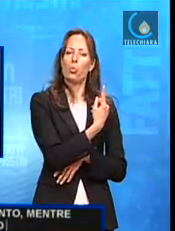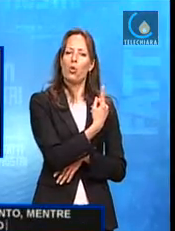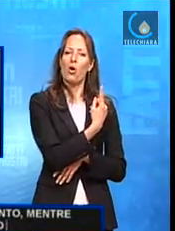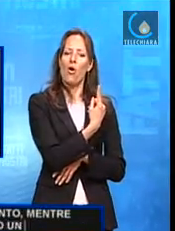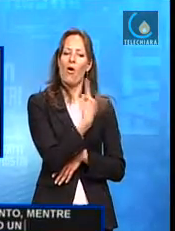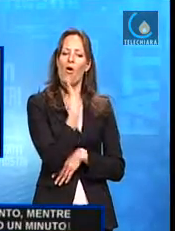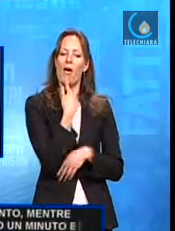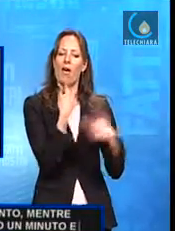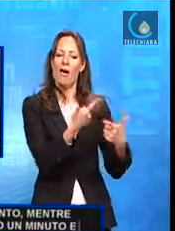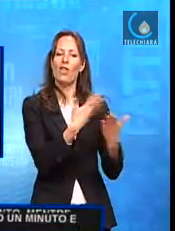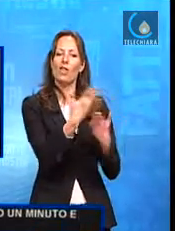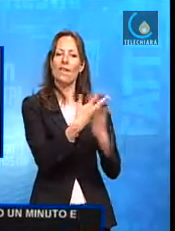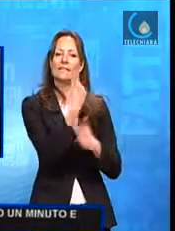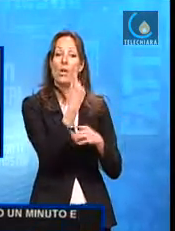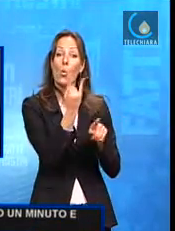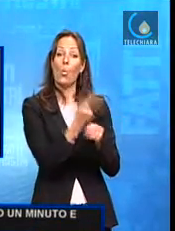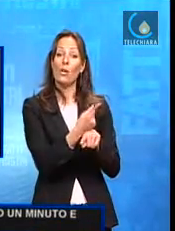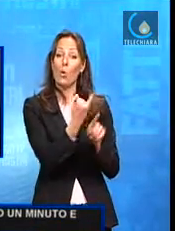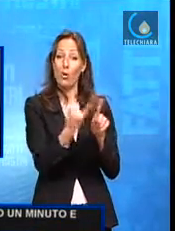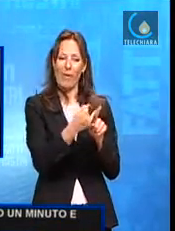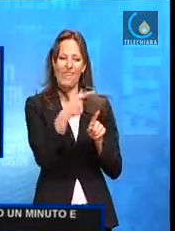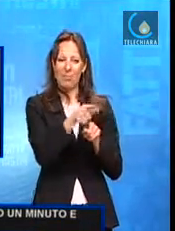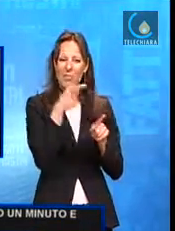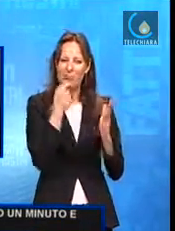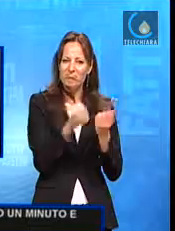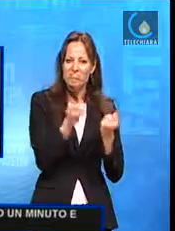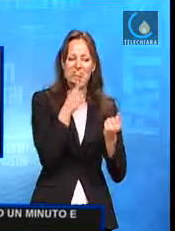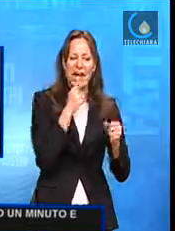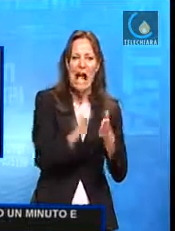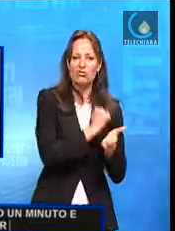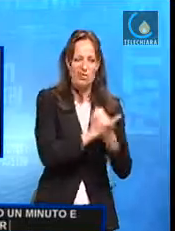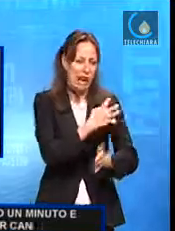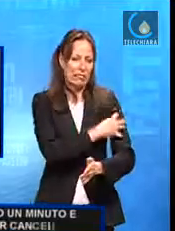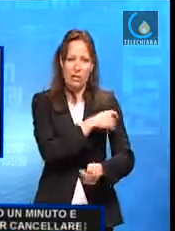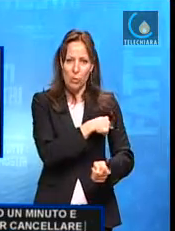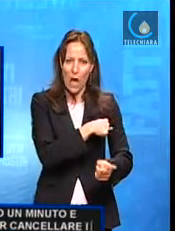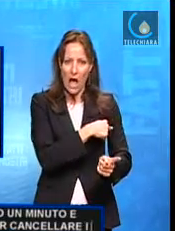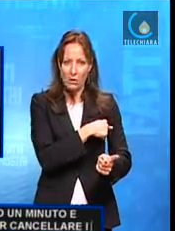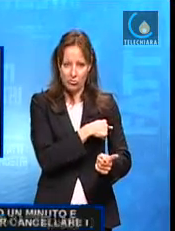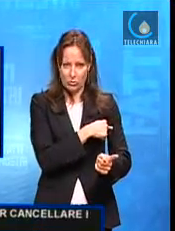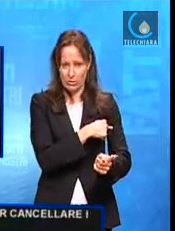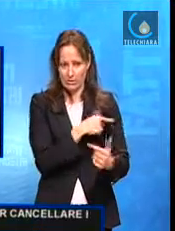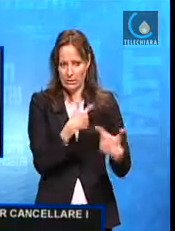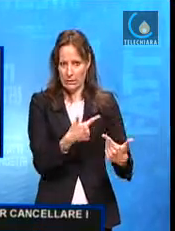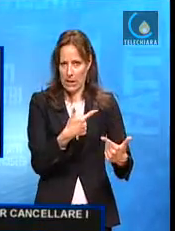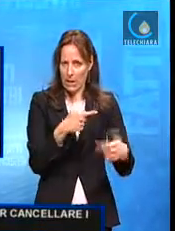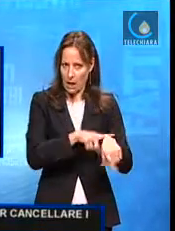tatuaggi, io sono sicurissimo e convinto che i nostri telegiornali, una cosa che riguarda in primo luogo la RAI,